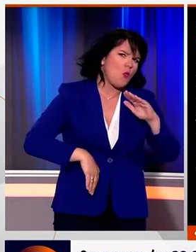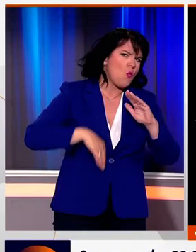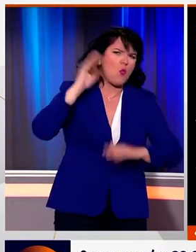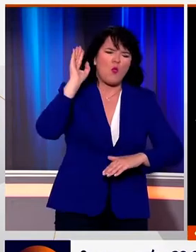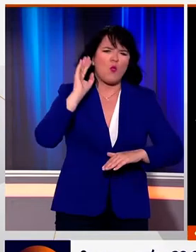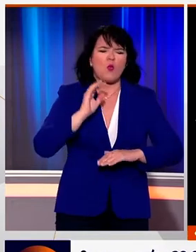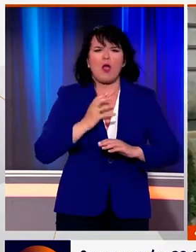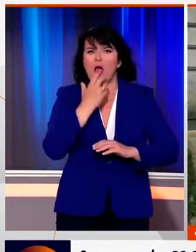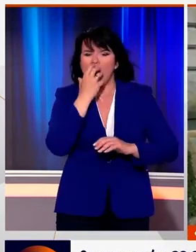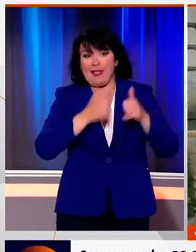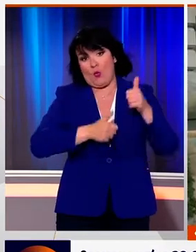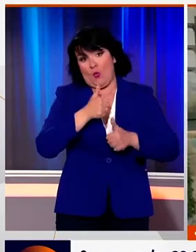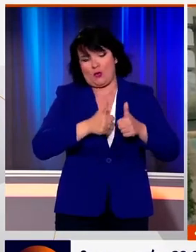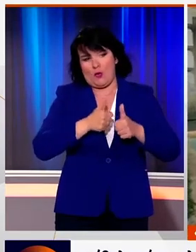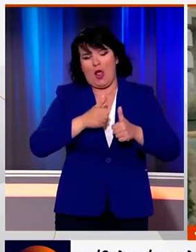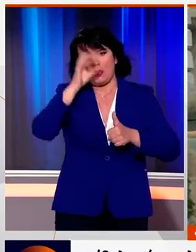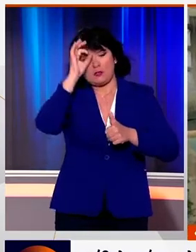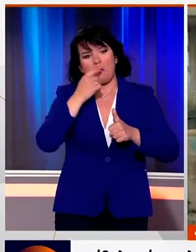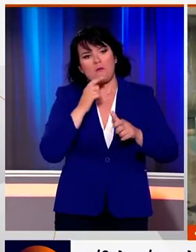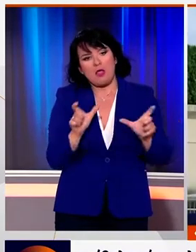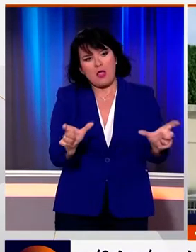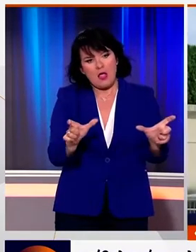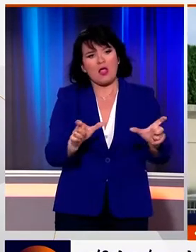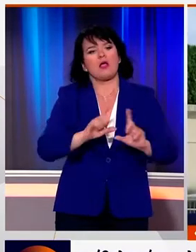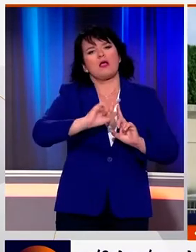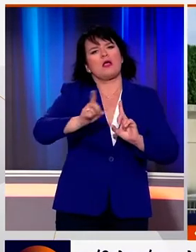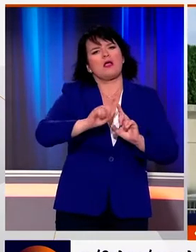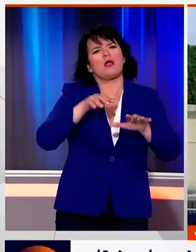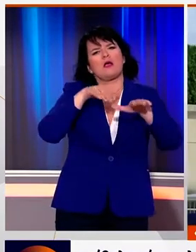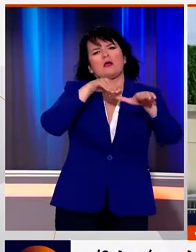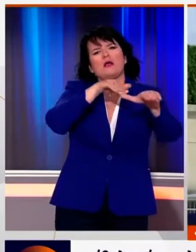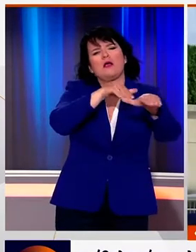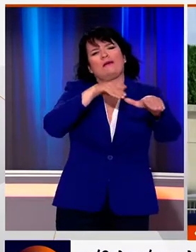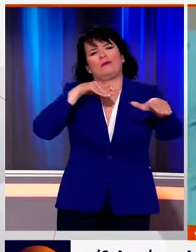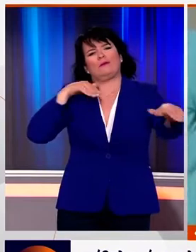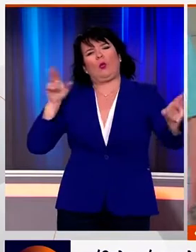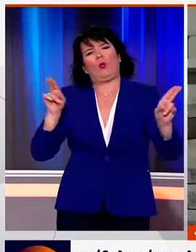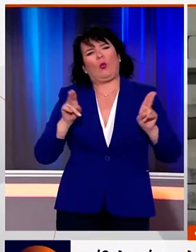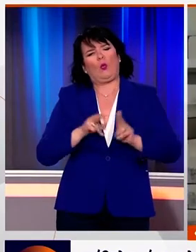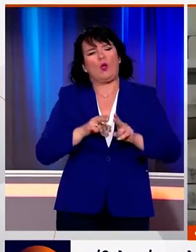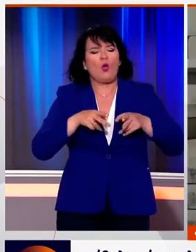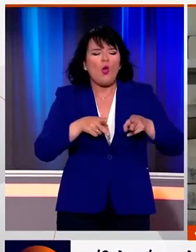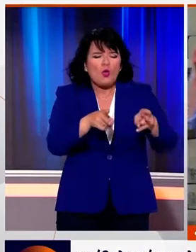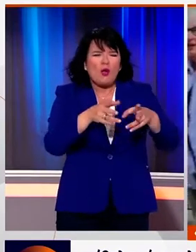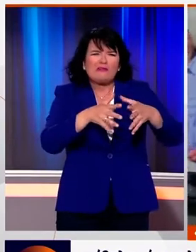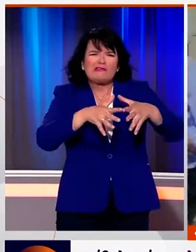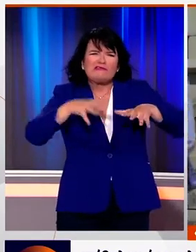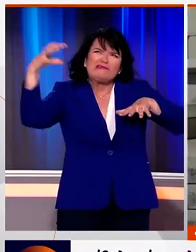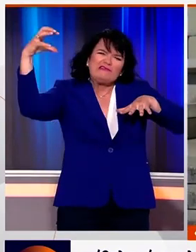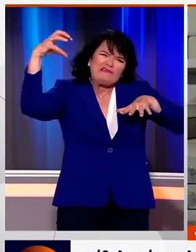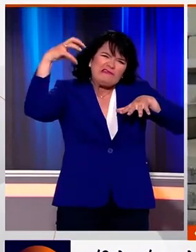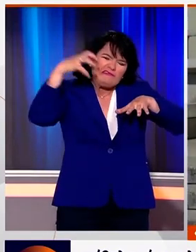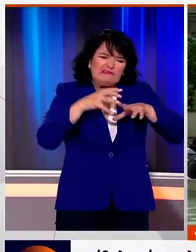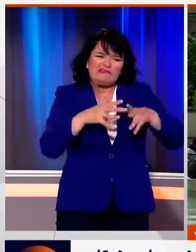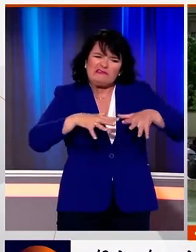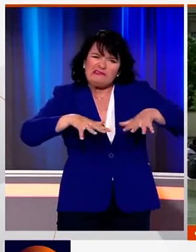θερμοκρασίες για το μήνα Ιούνιο οι αρχές επέβαλαν όριο χιλιομέτρο ανά την ώρα σε αυτοκινητόδρομο καθώς παρατηρήθηκαν αλλοιώσεις στο οδόστρωμα λόγω της ζέστης,